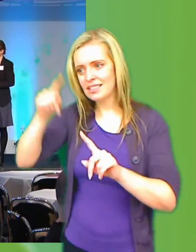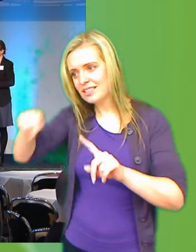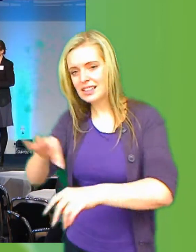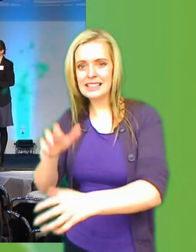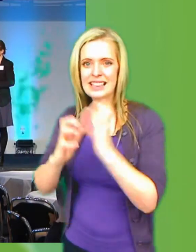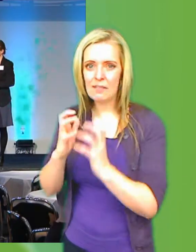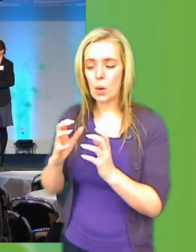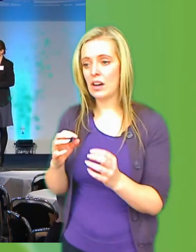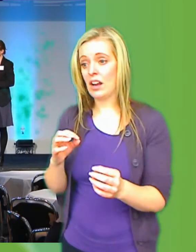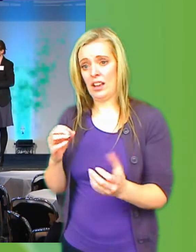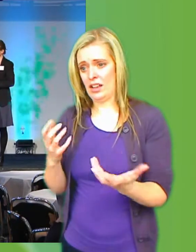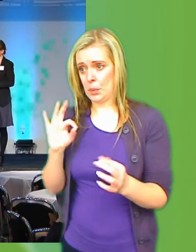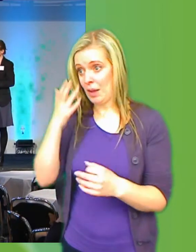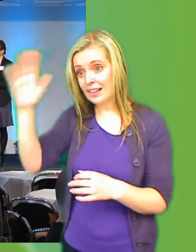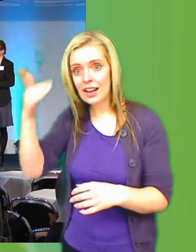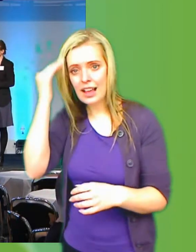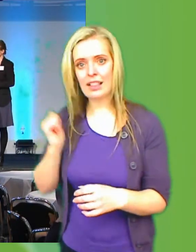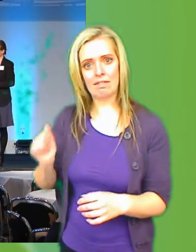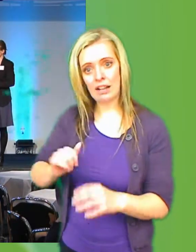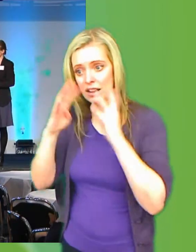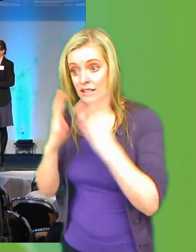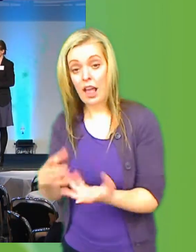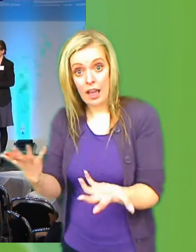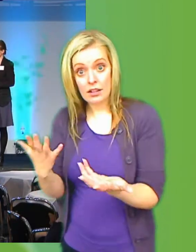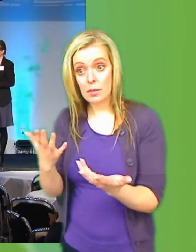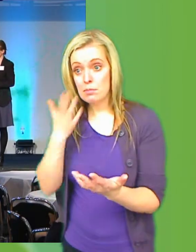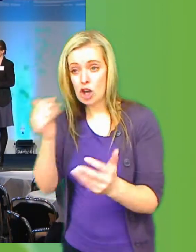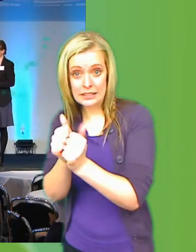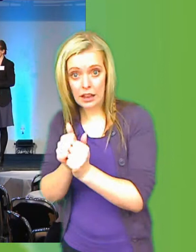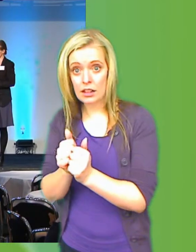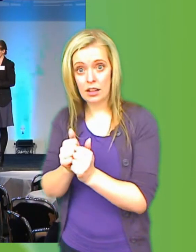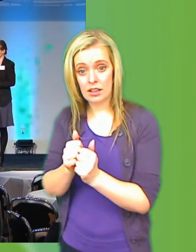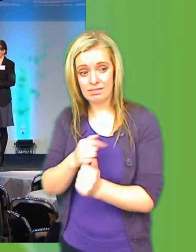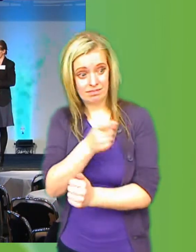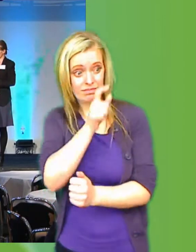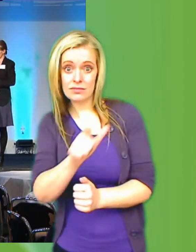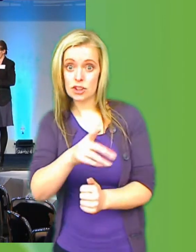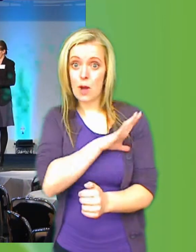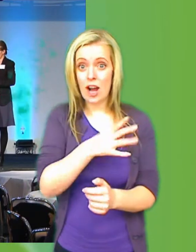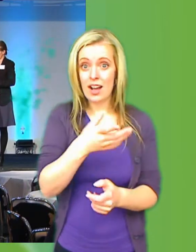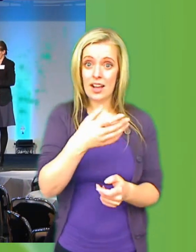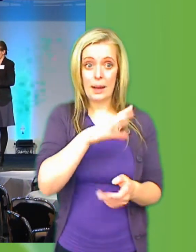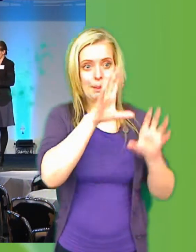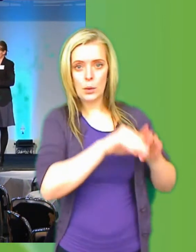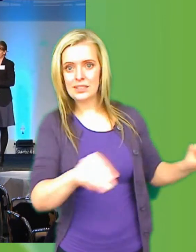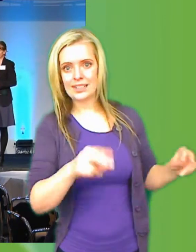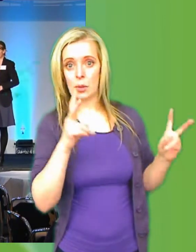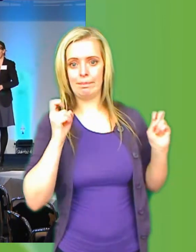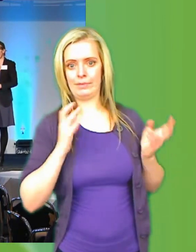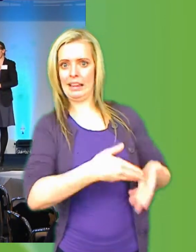använda nätet. Tror jag att det skulle vara en väg att motivera de som har budgeten som den stora bromsen.